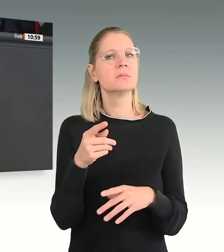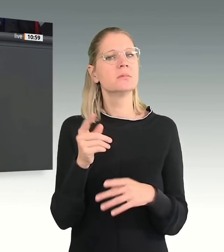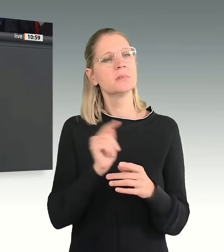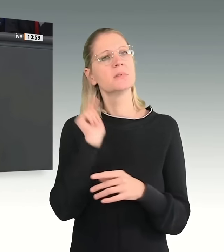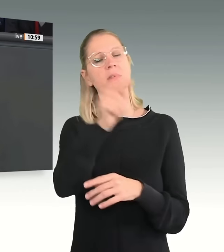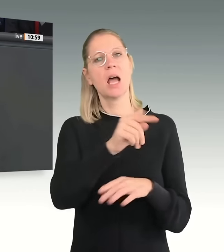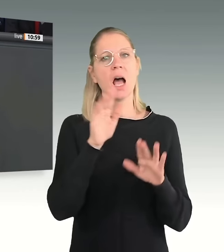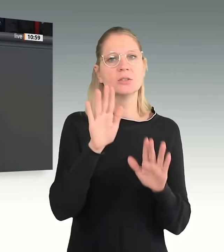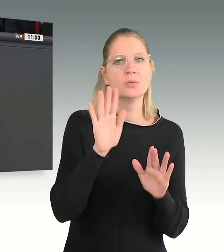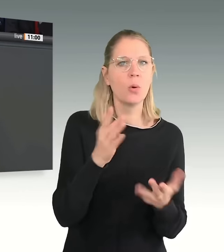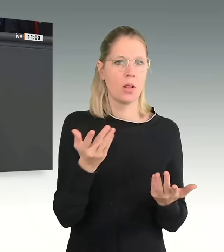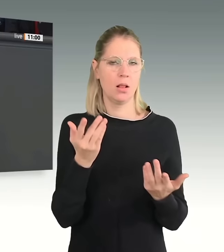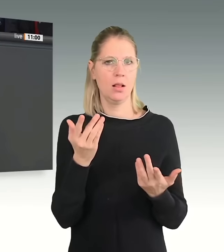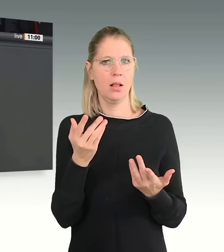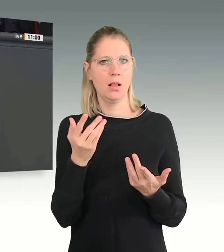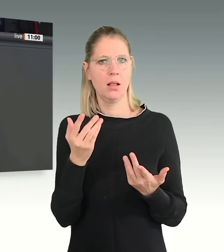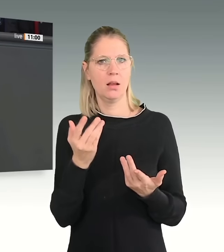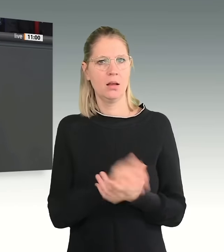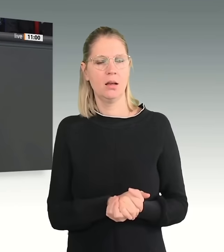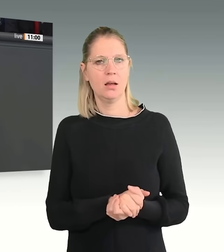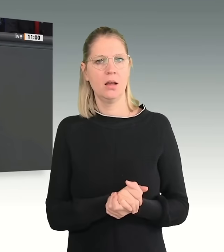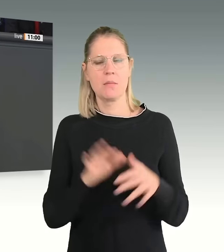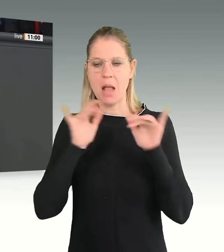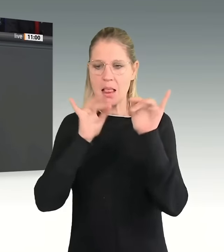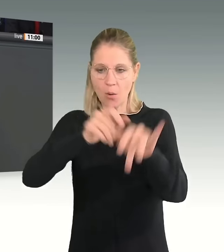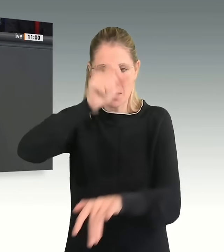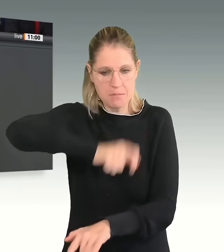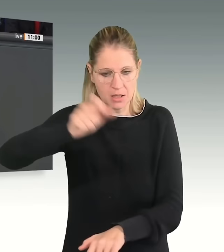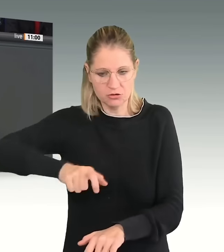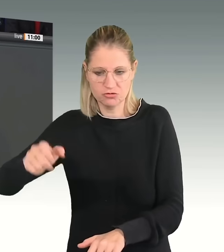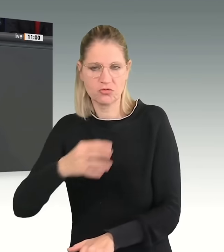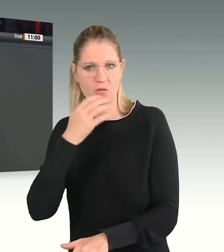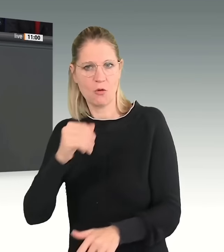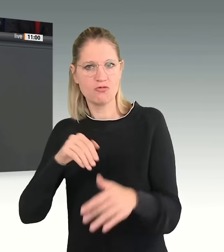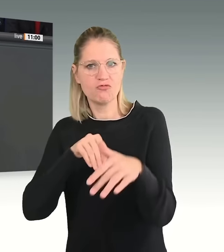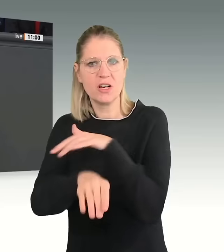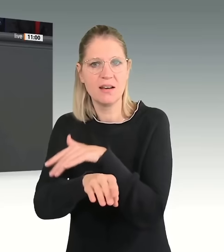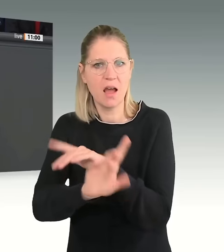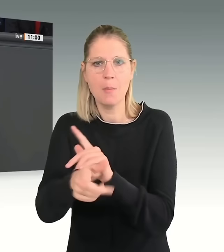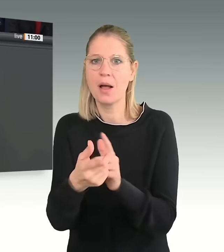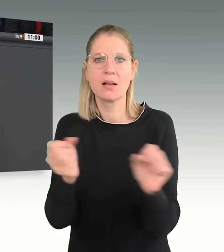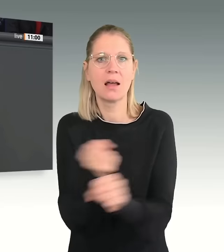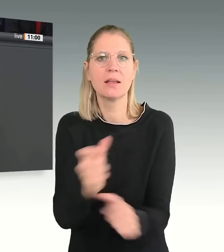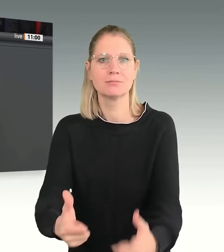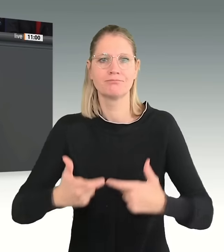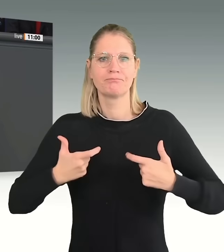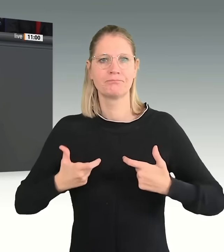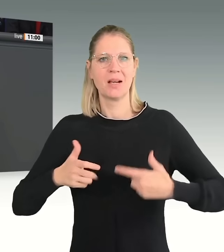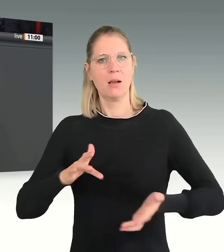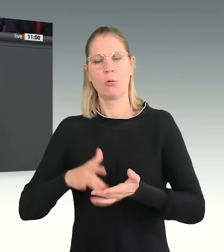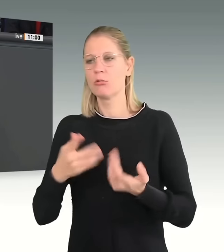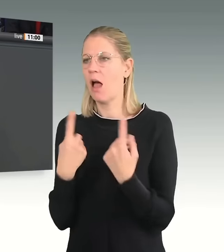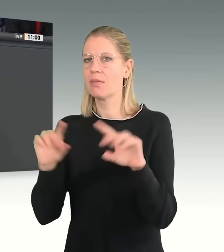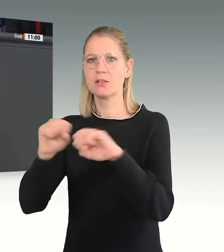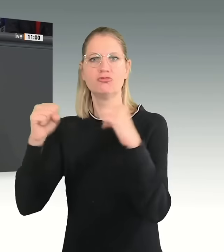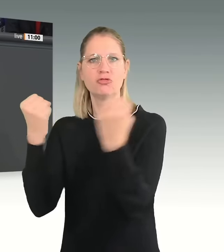Millionen von Menschen wollten aus Deutschland fliehen, aber konnten es nicht, weil auch die Grenzen von anderen Staaten bereits